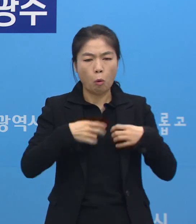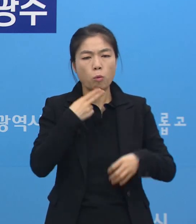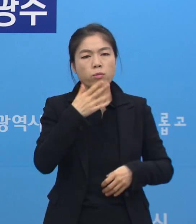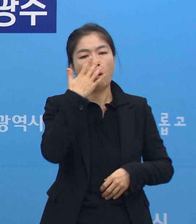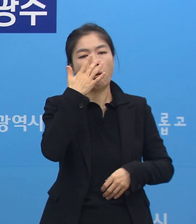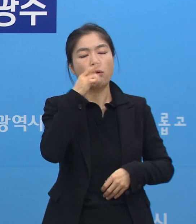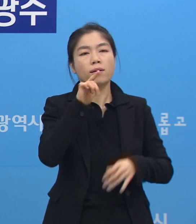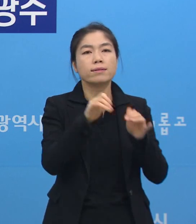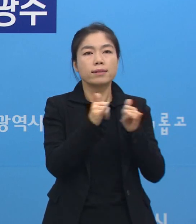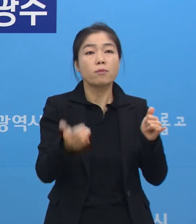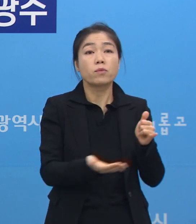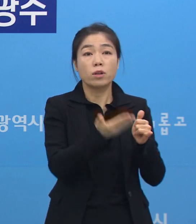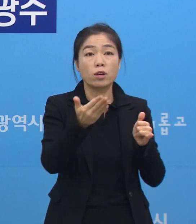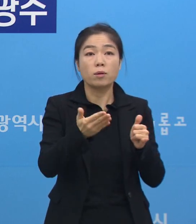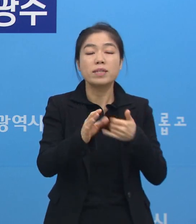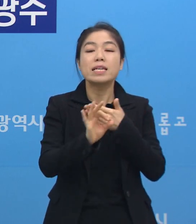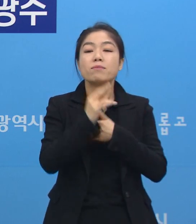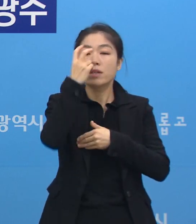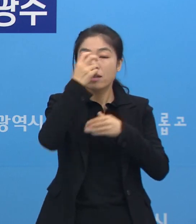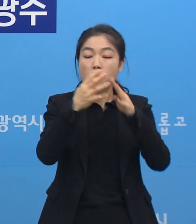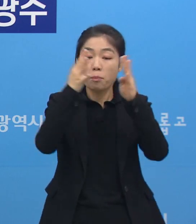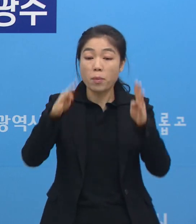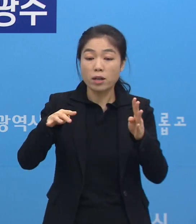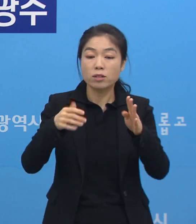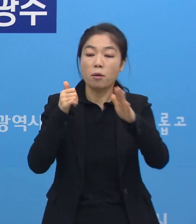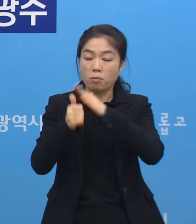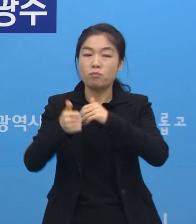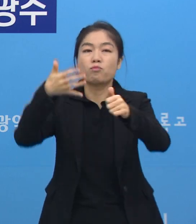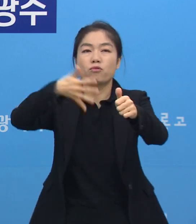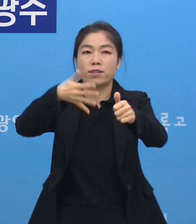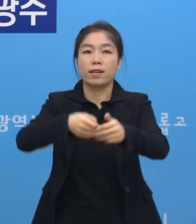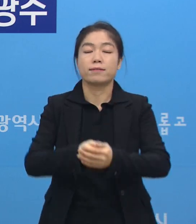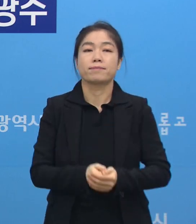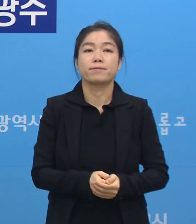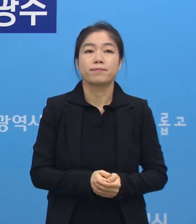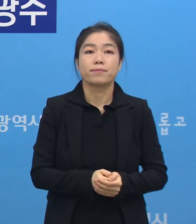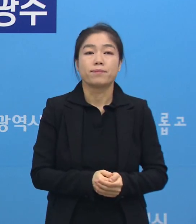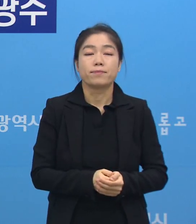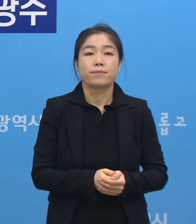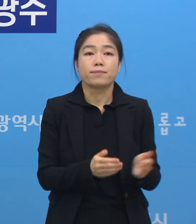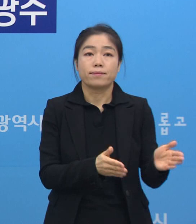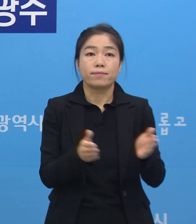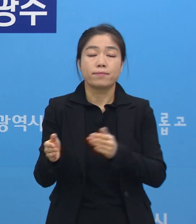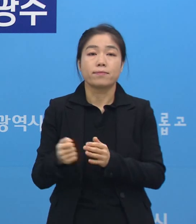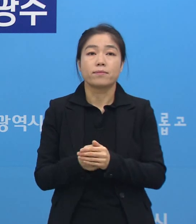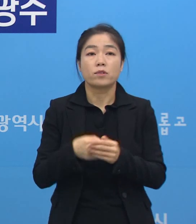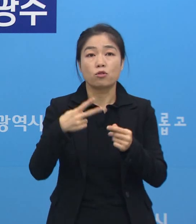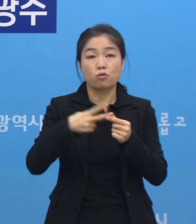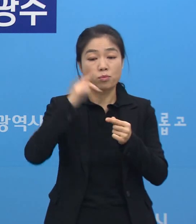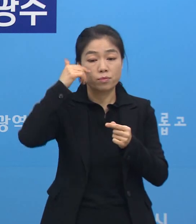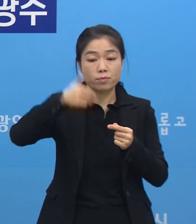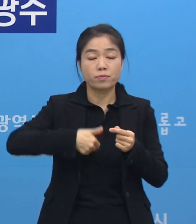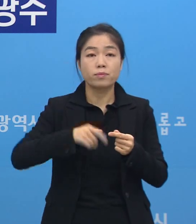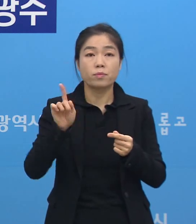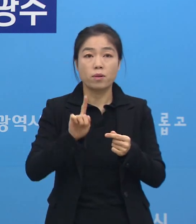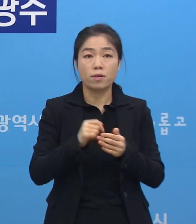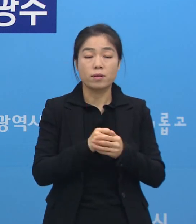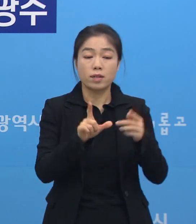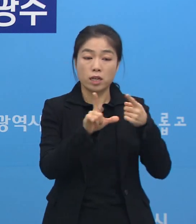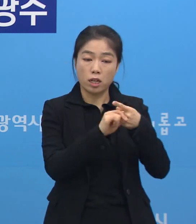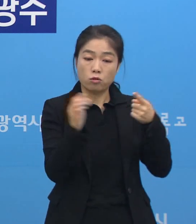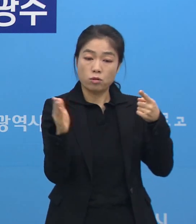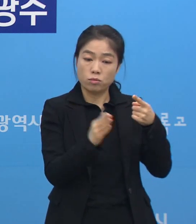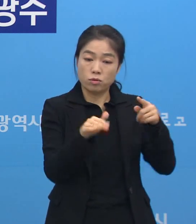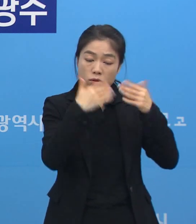여러분들이 우리 임시선별검사소를 활용해 주시라는 당부 드리겠습니다. 그 다음에 두 번째 질문입니다. 1월